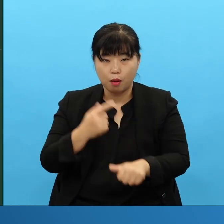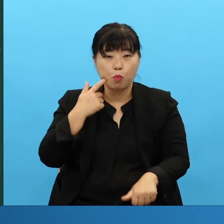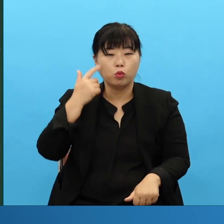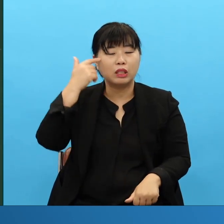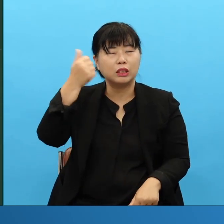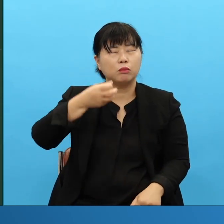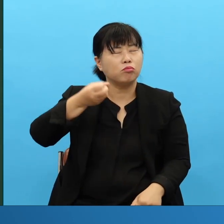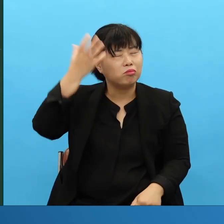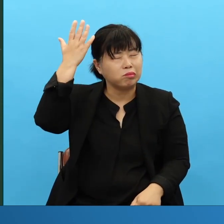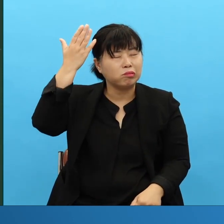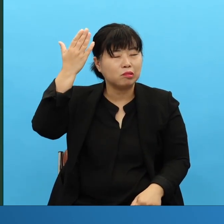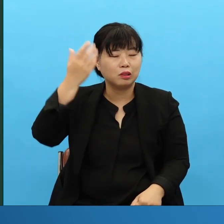이게 이정표입니다